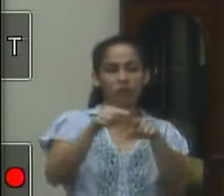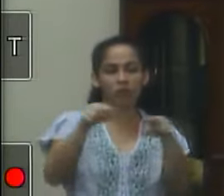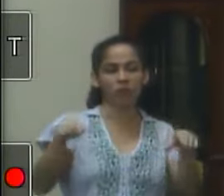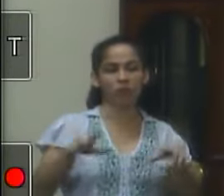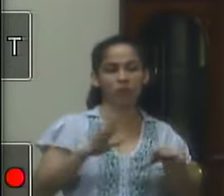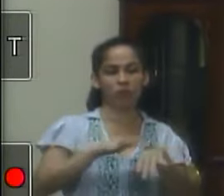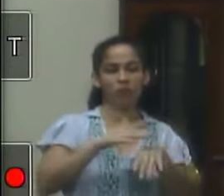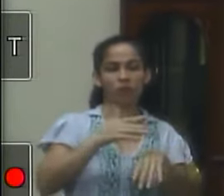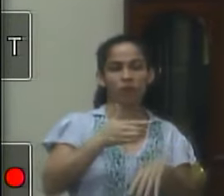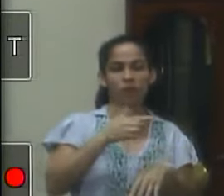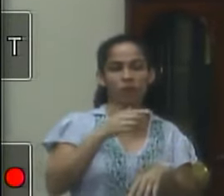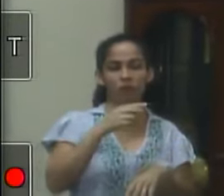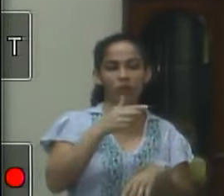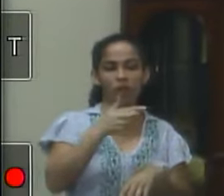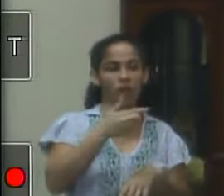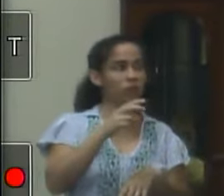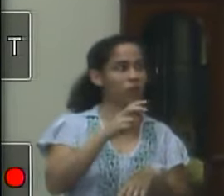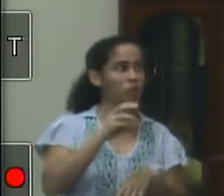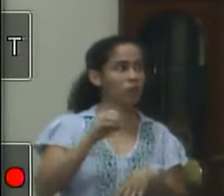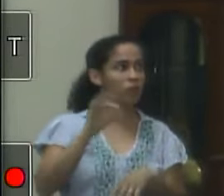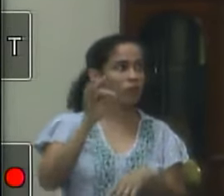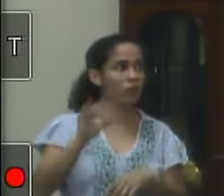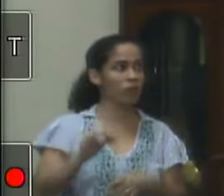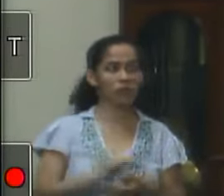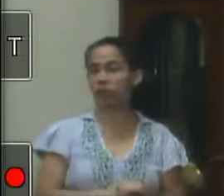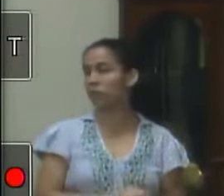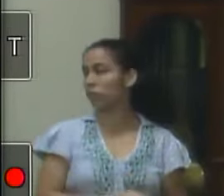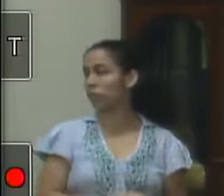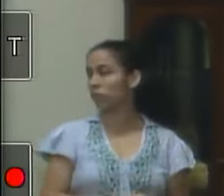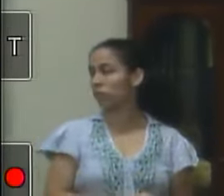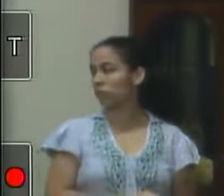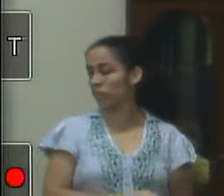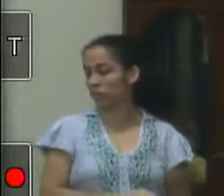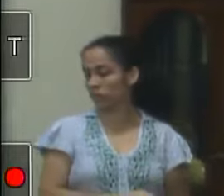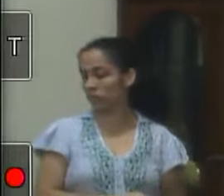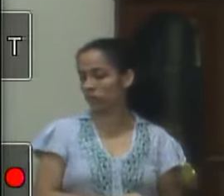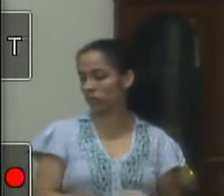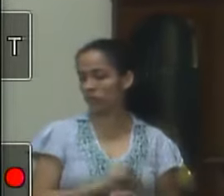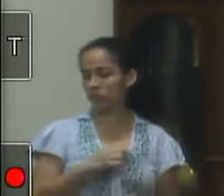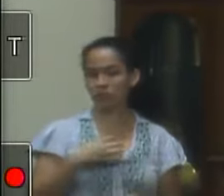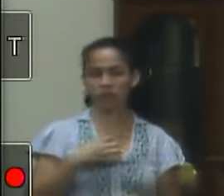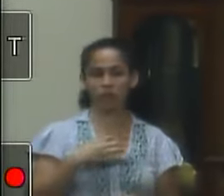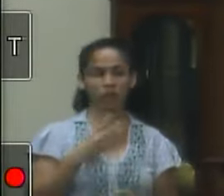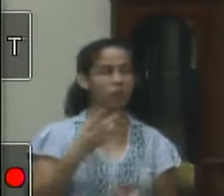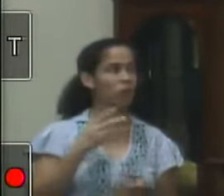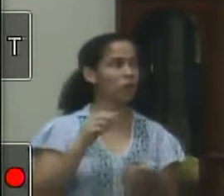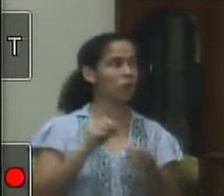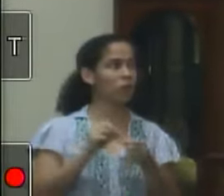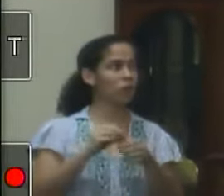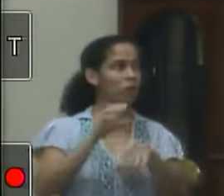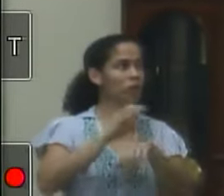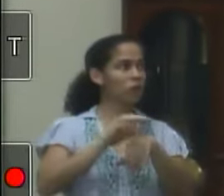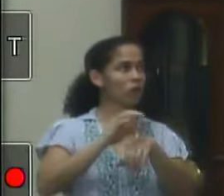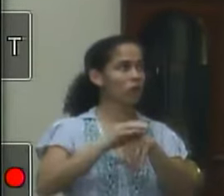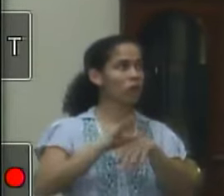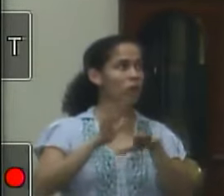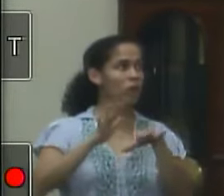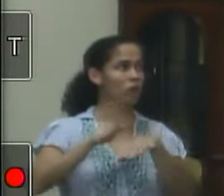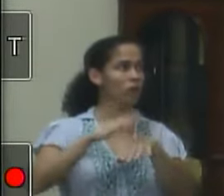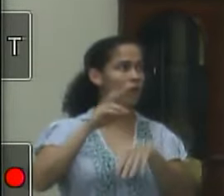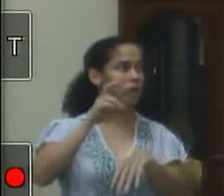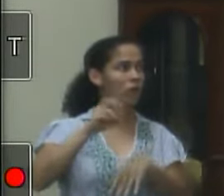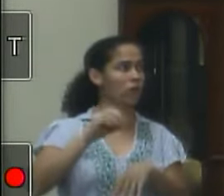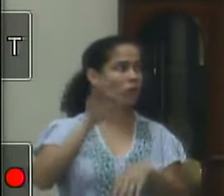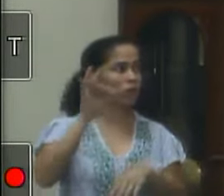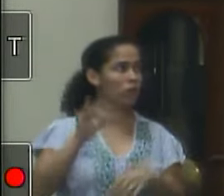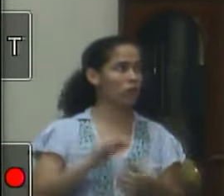das pessoas, Pedro Graça, vereador Pedro Graça, que realizaram o curso, mais de 50%